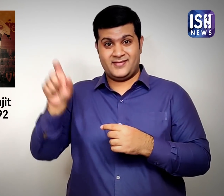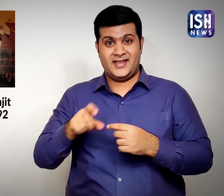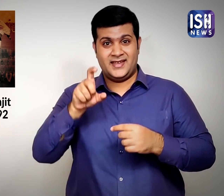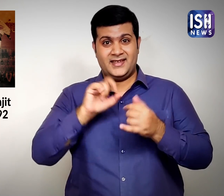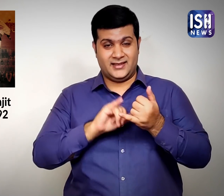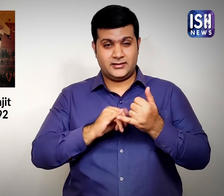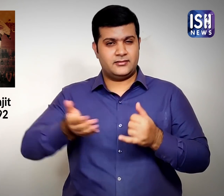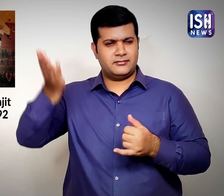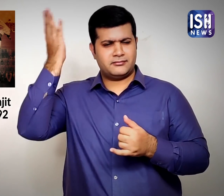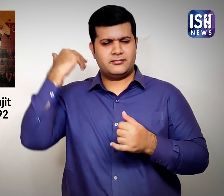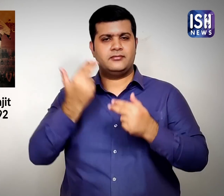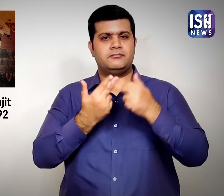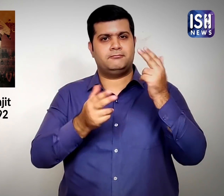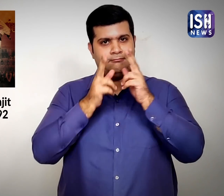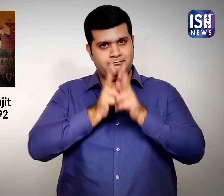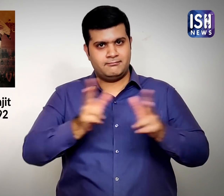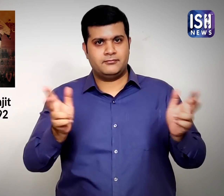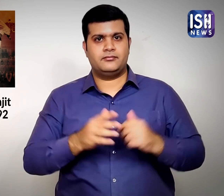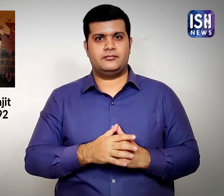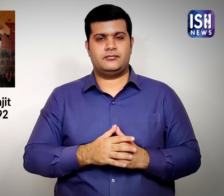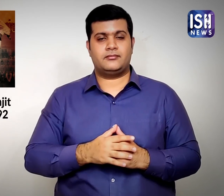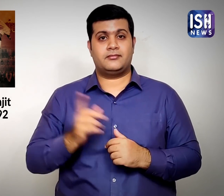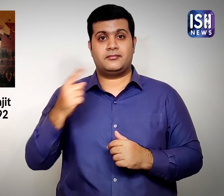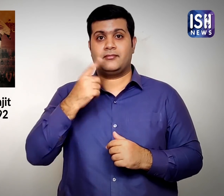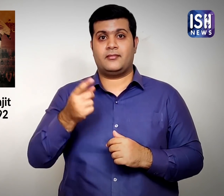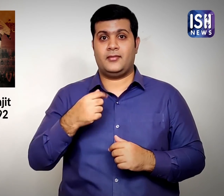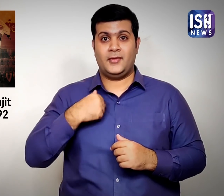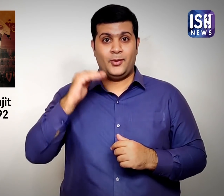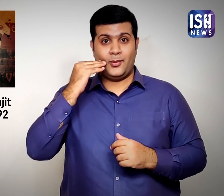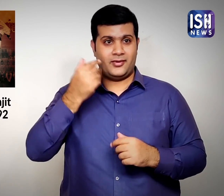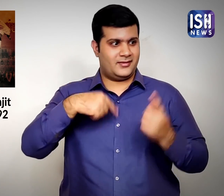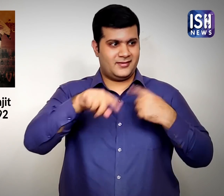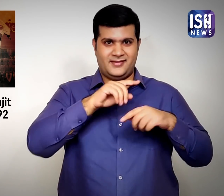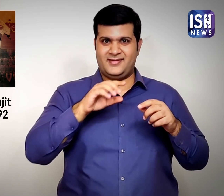चरंजीत ने बहुत पहले कहा था दो बैडल जीतने के बाद जब हम भारत पहुँचे